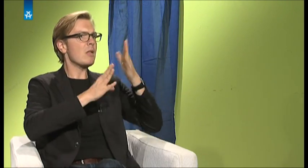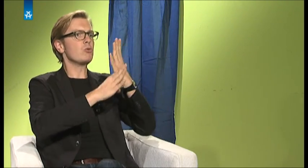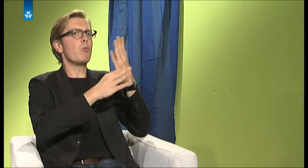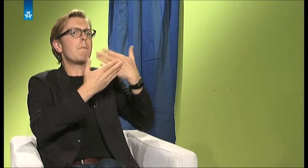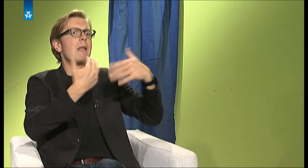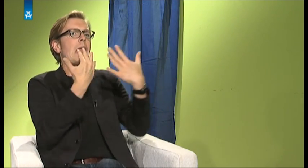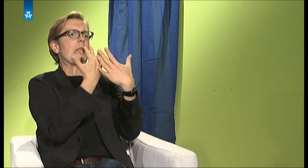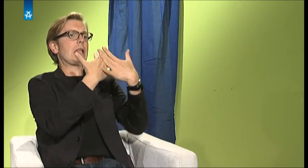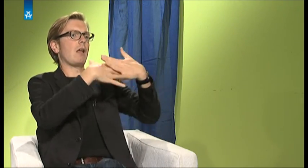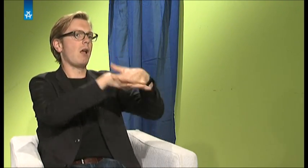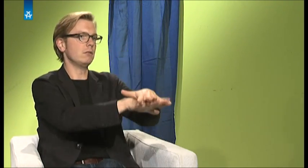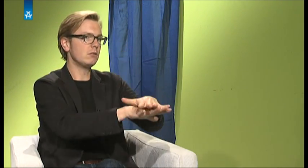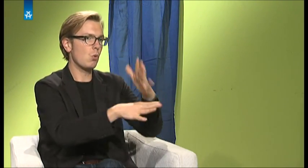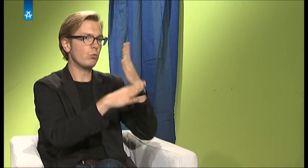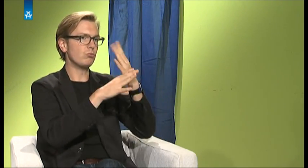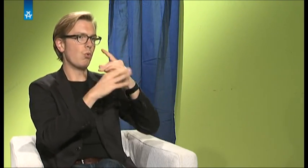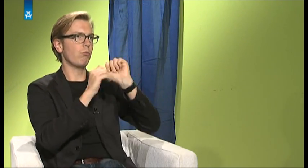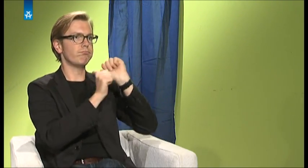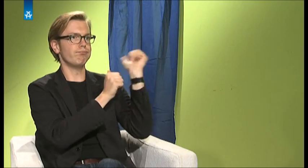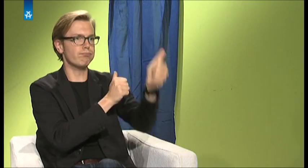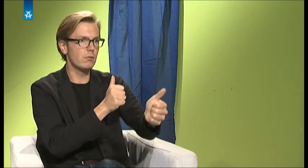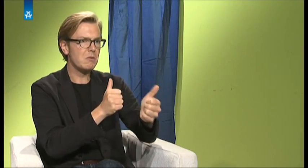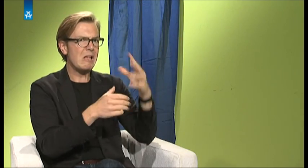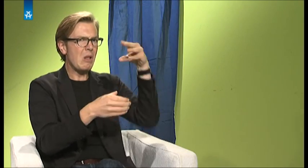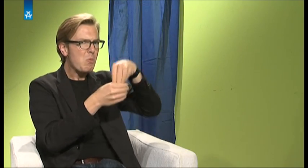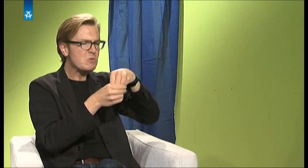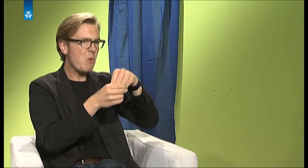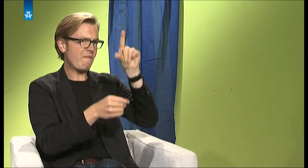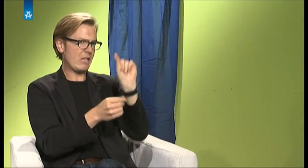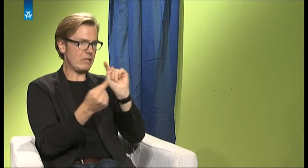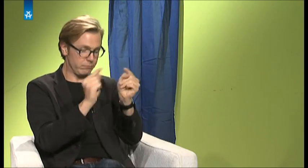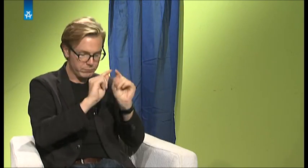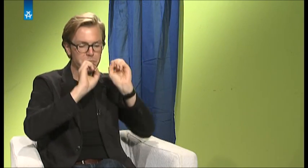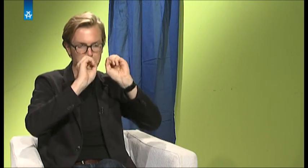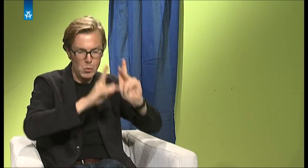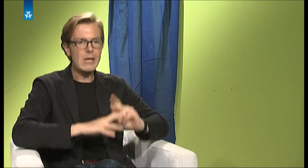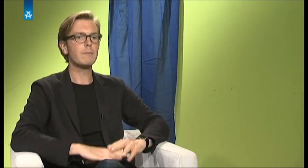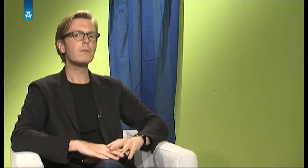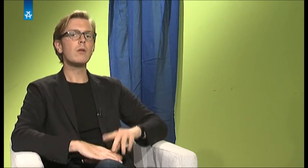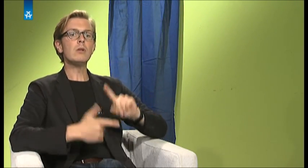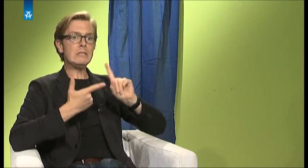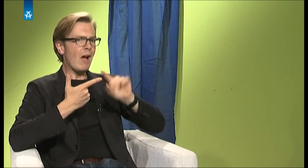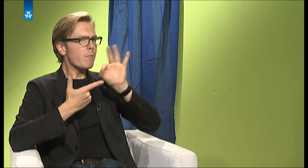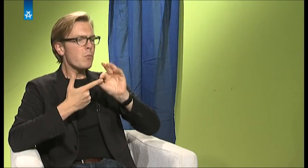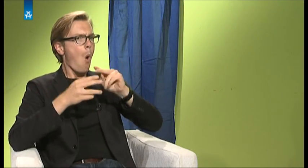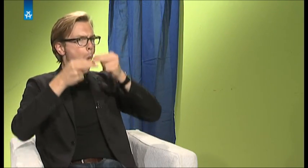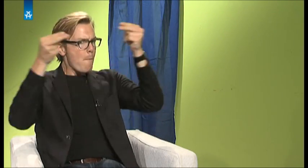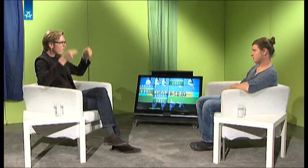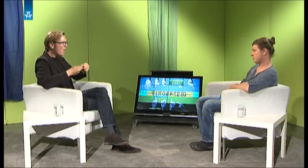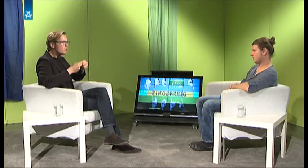hier. In Amerika ist vielleicht die Integration schon weiter vorangeschritten, sodass Inklusion gar nicht so ein diskussionswertes Thema ist. Und habe auch